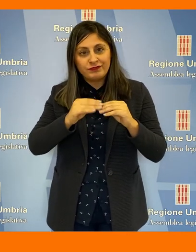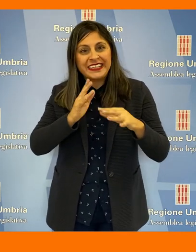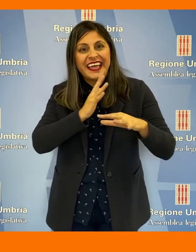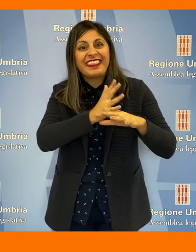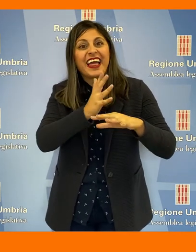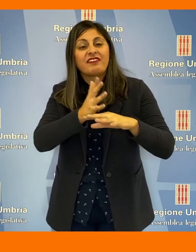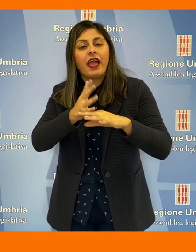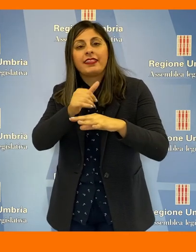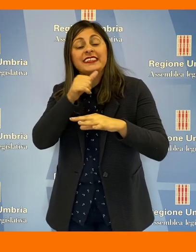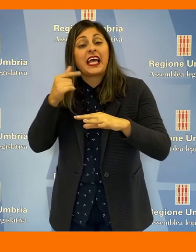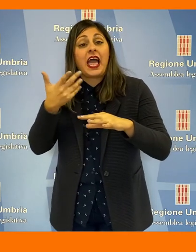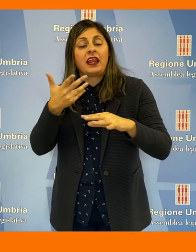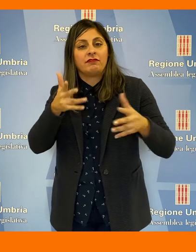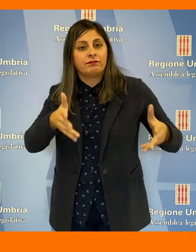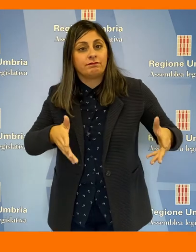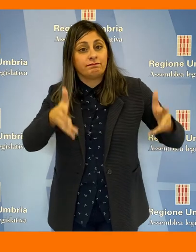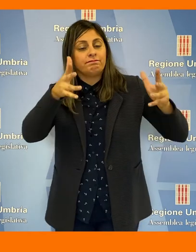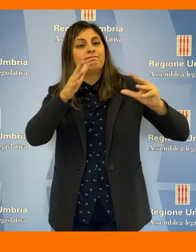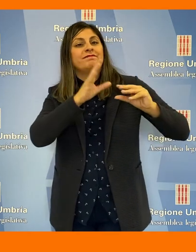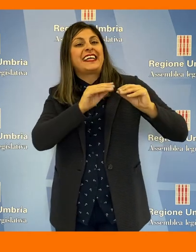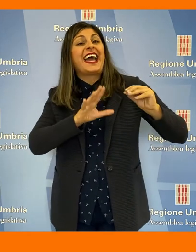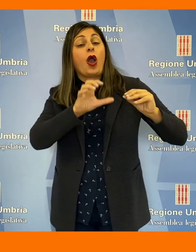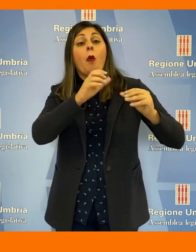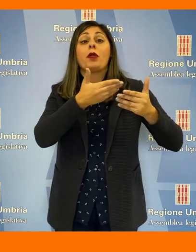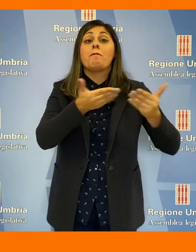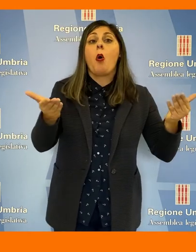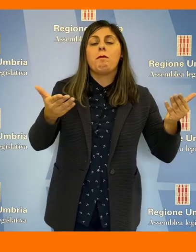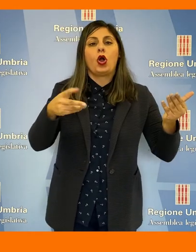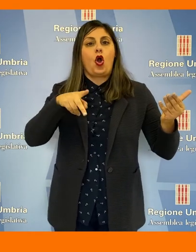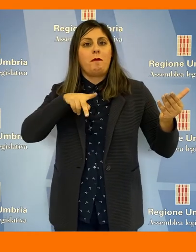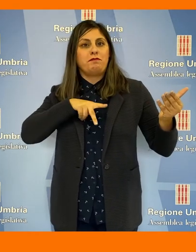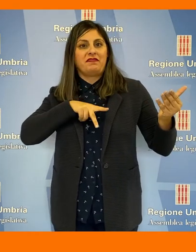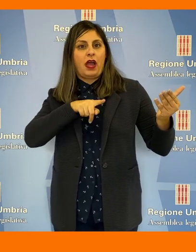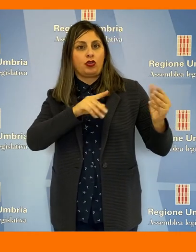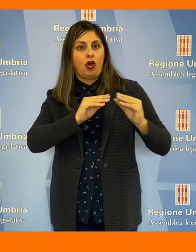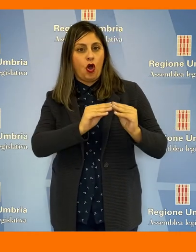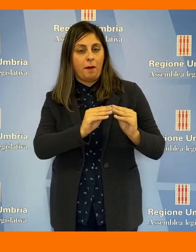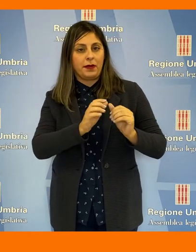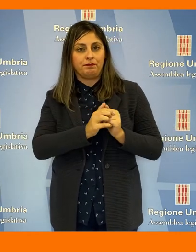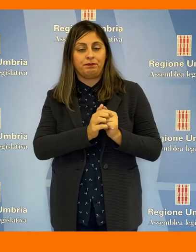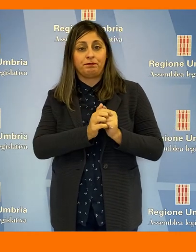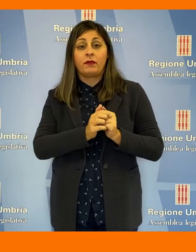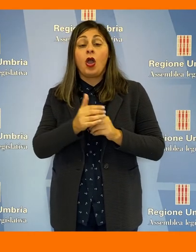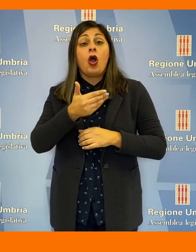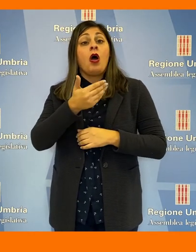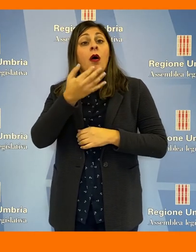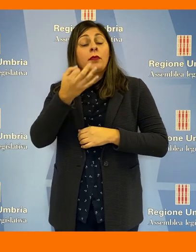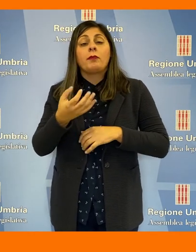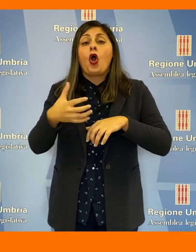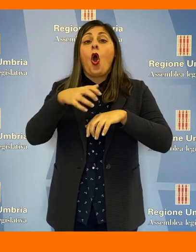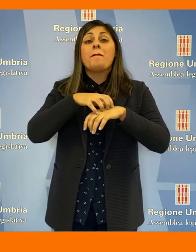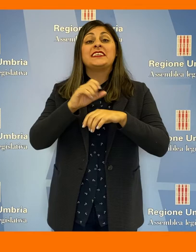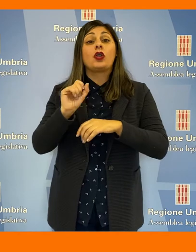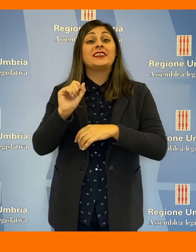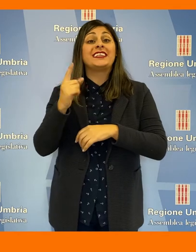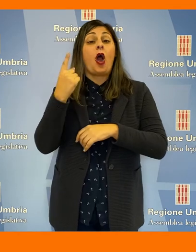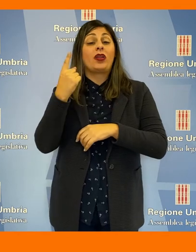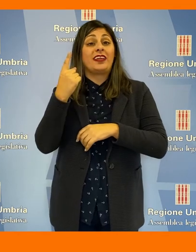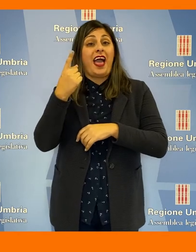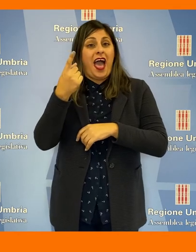necessari per il recupero edilizio strutturale, pubblico e privato. È stato il commissario straordinario alla ricostruzione dei